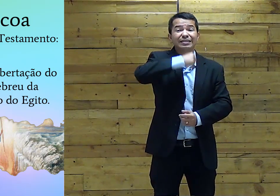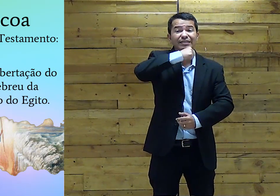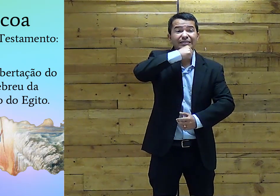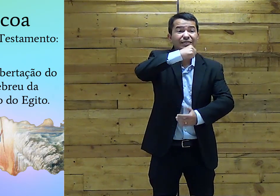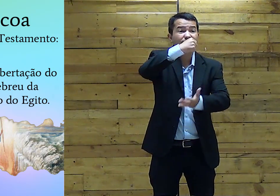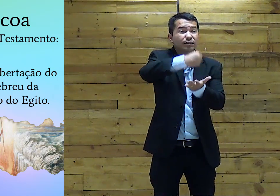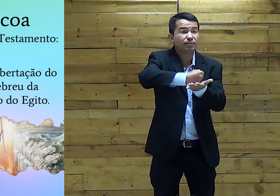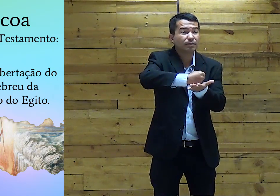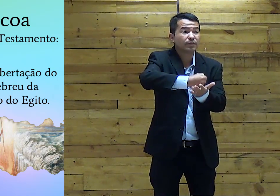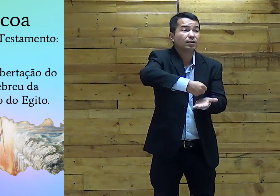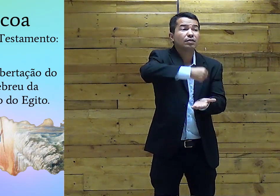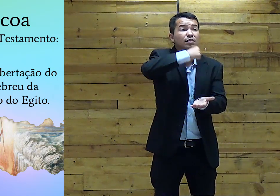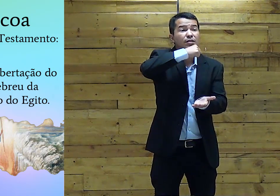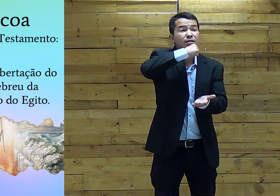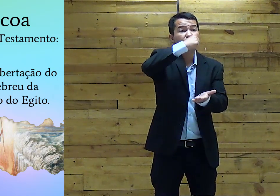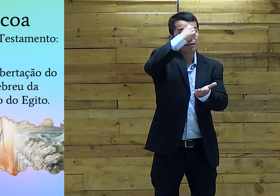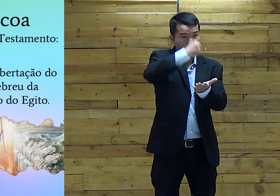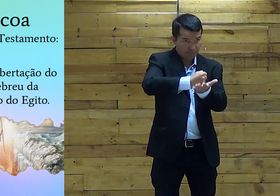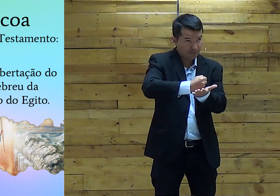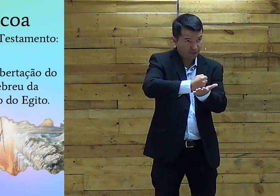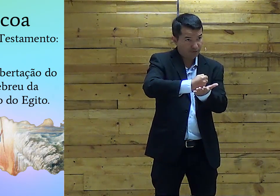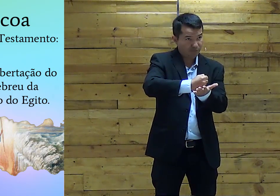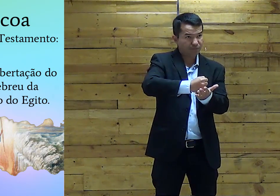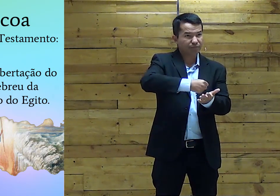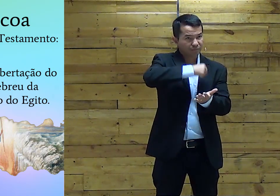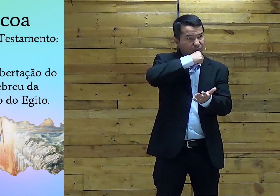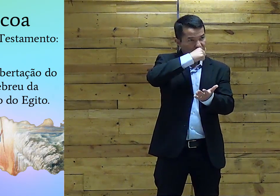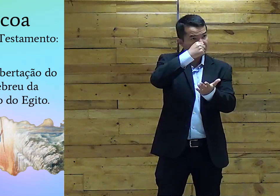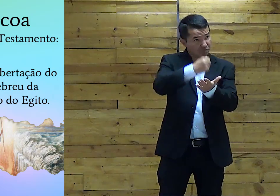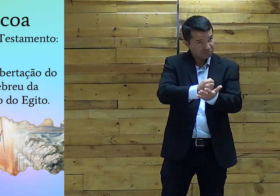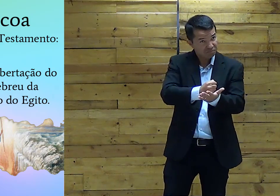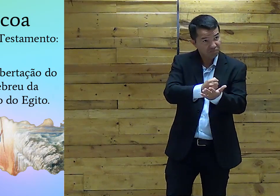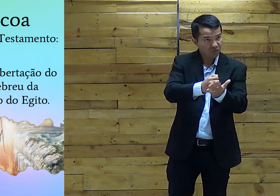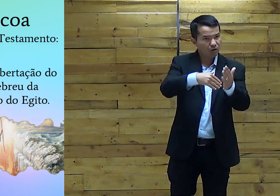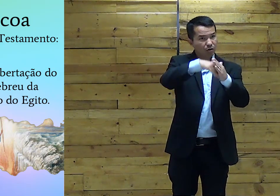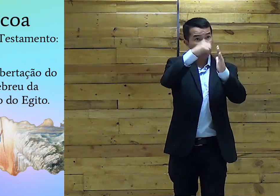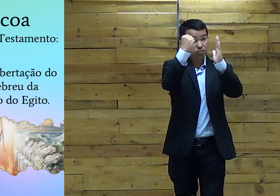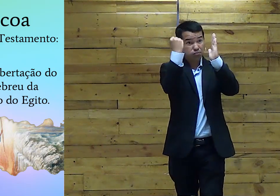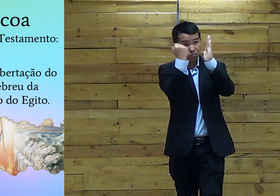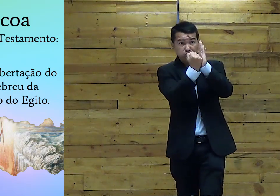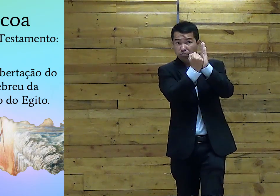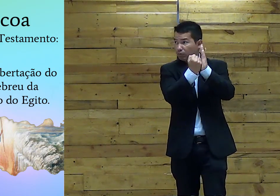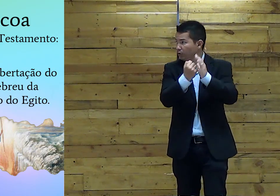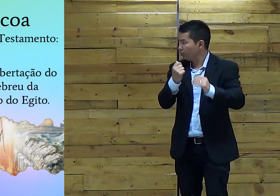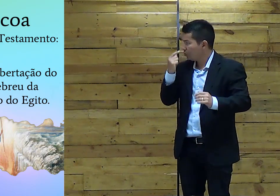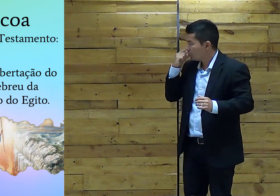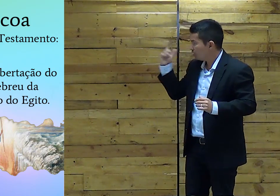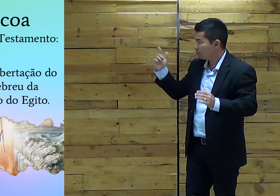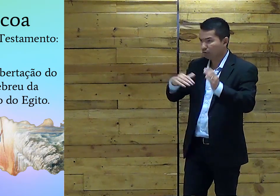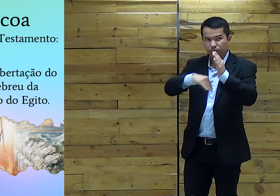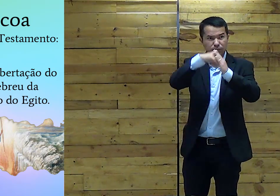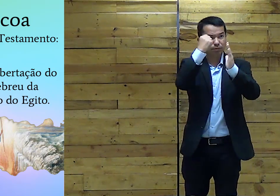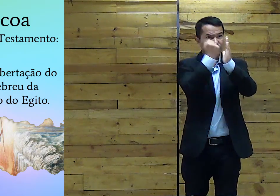No Antigo Testamento No Antigo Testamento O que acontece? A Páscoa